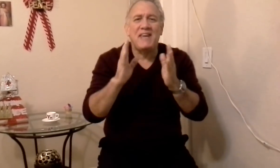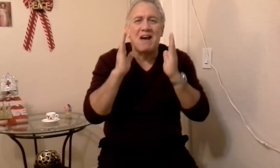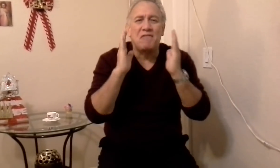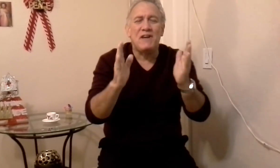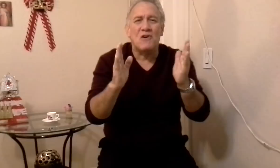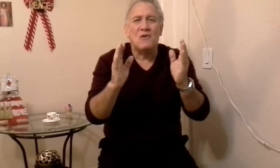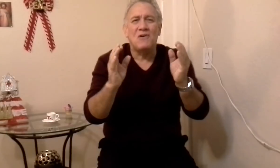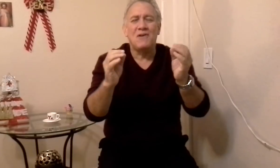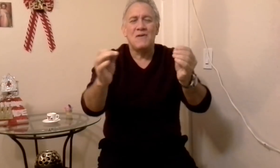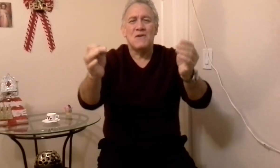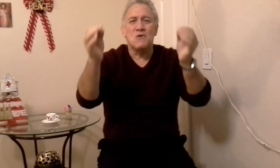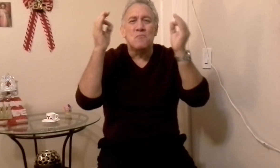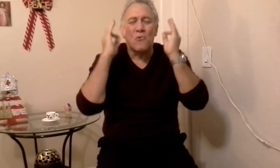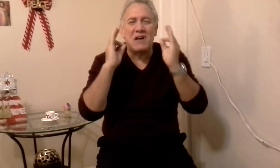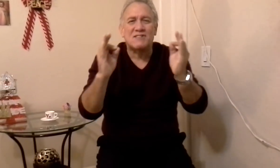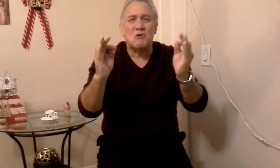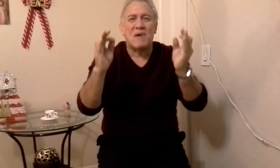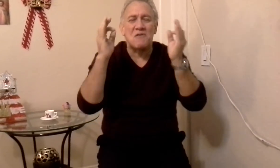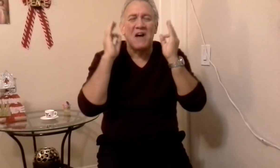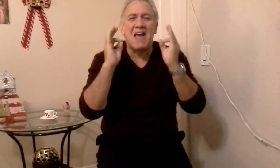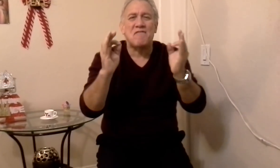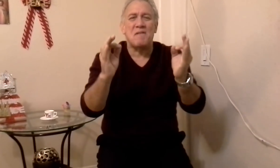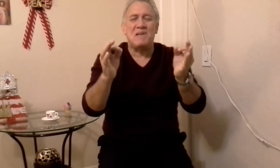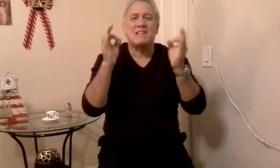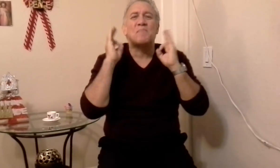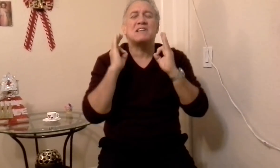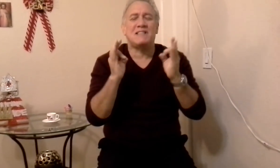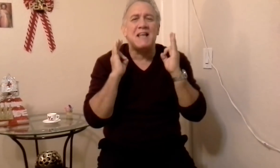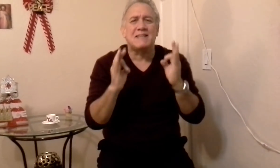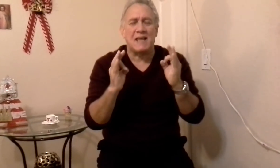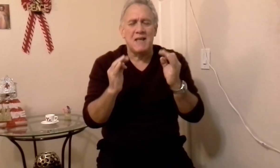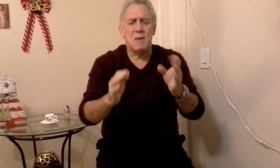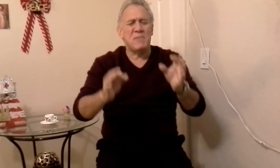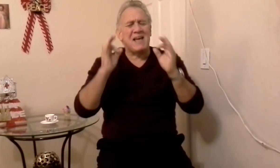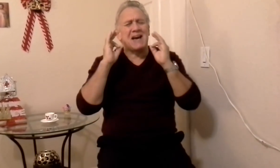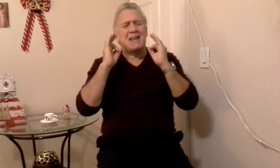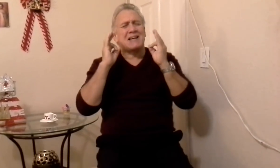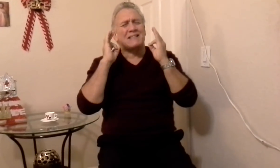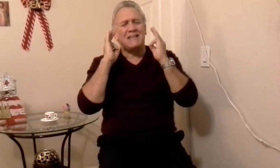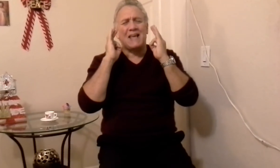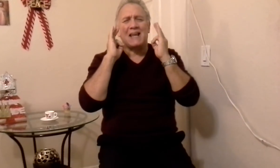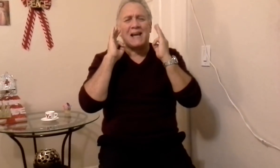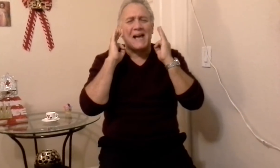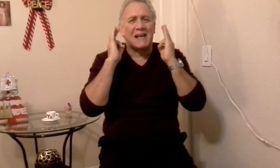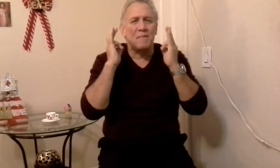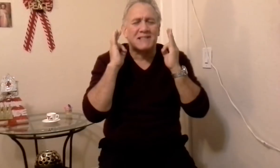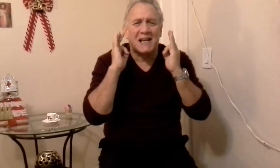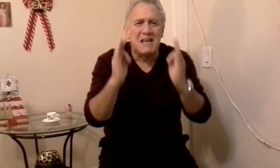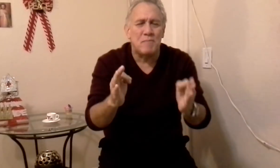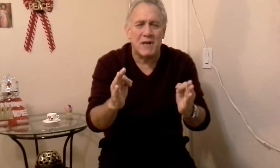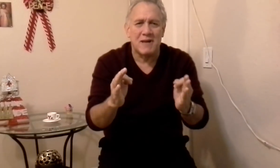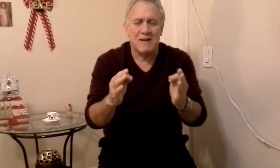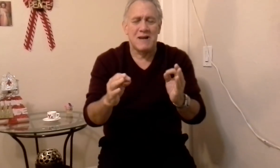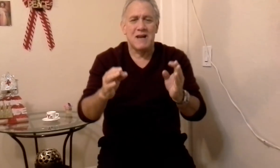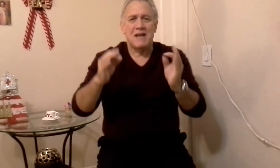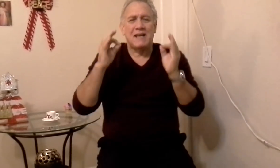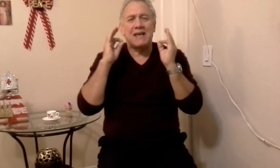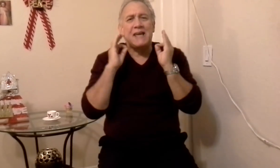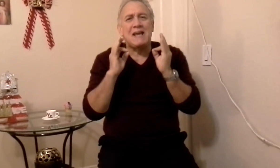día vino un puesto para un jefe vicepresidente, me dan ganas casi de las lágrimas salirme, ¿y